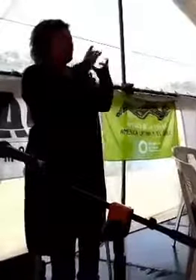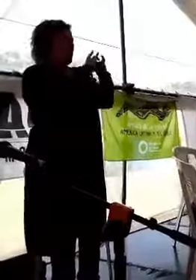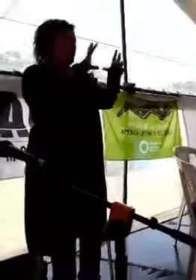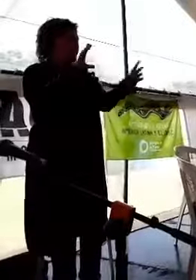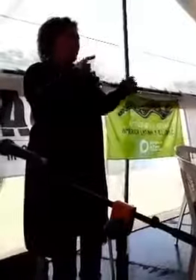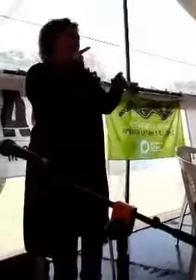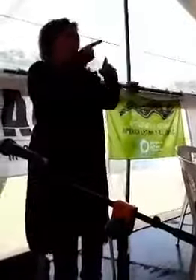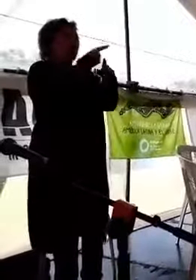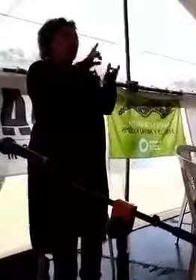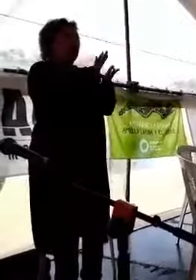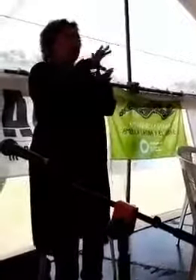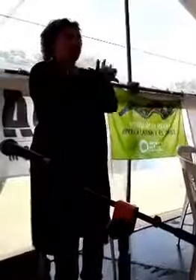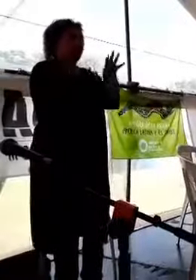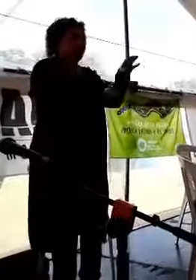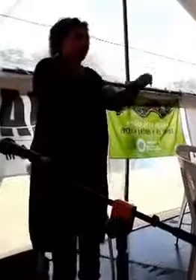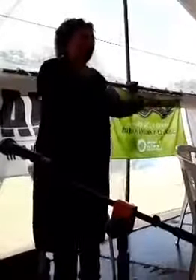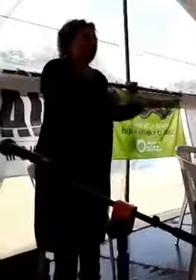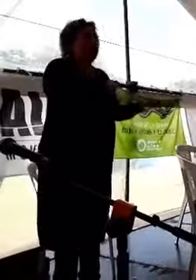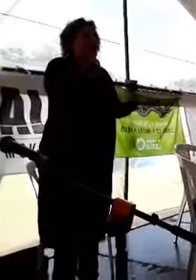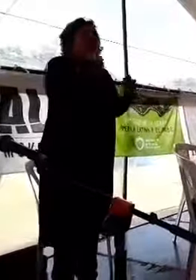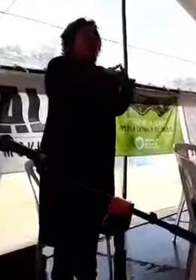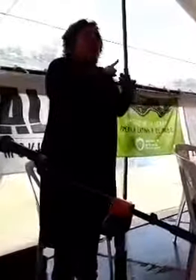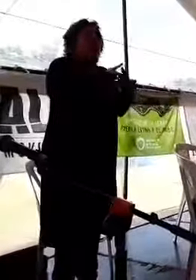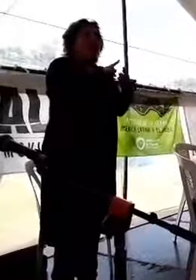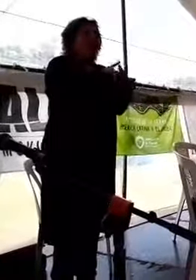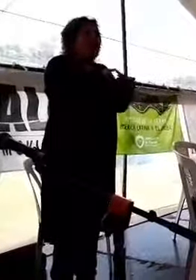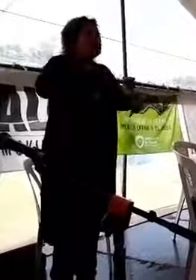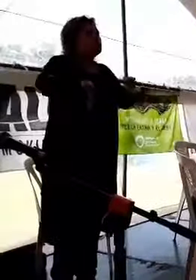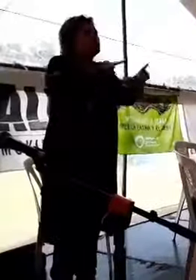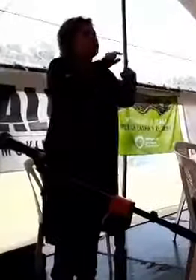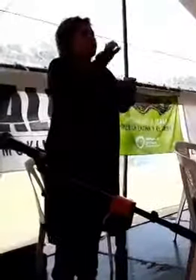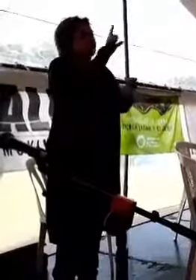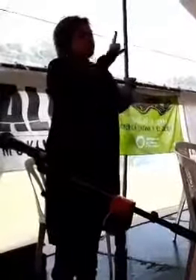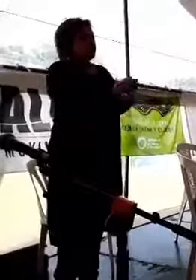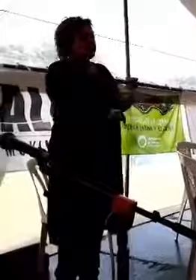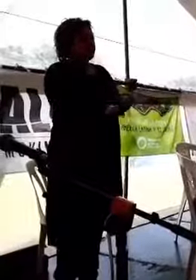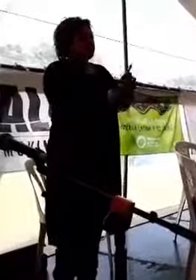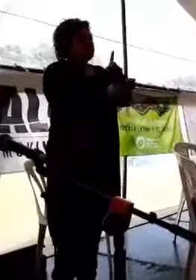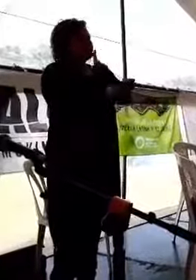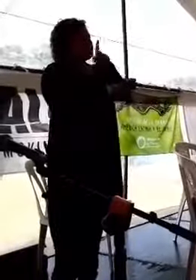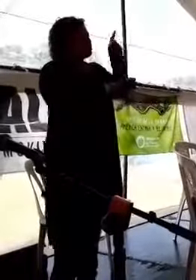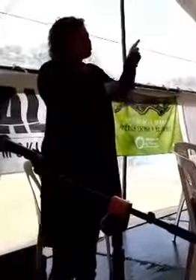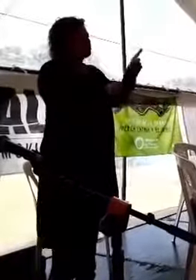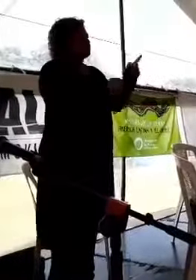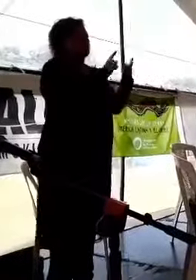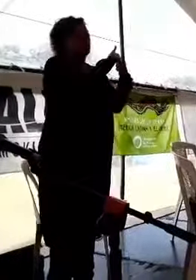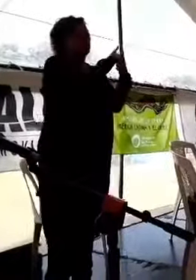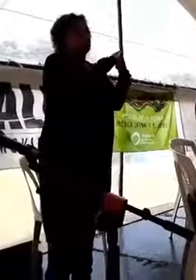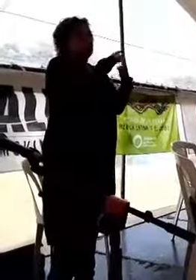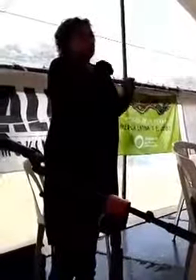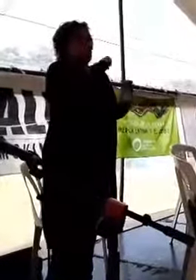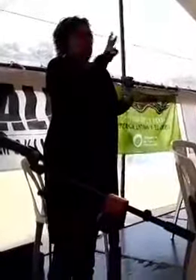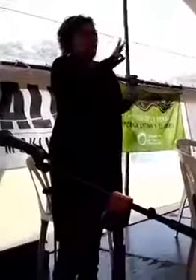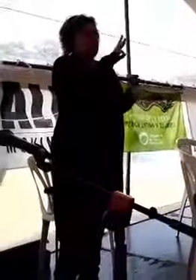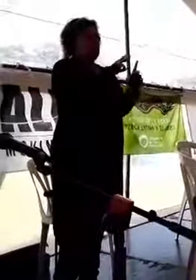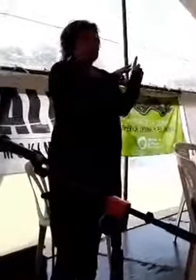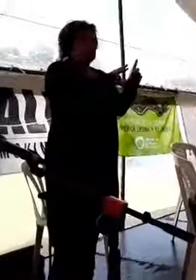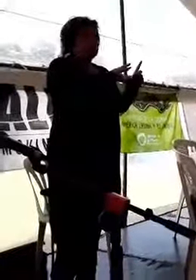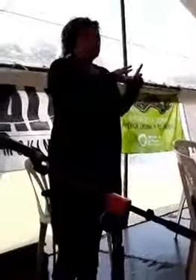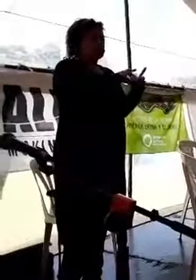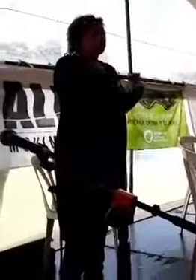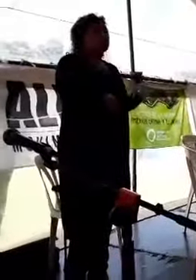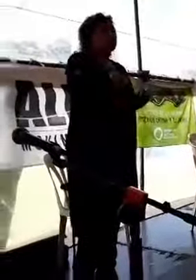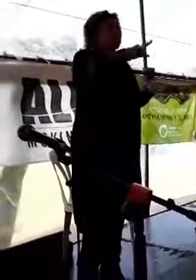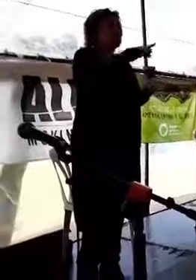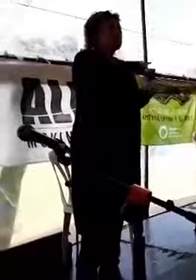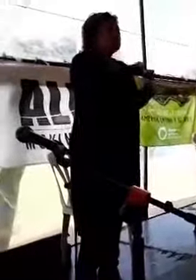antiimperialistas, que é o consenso de nossa América em oposição ao consenso de Washington. Vocês